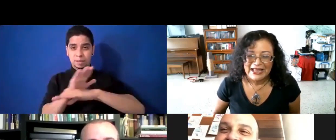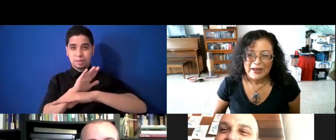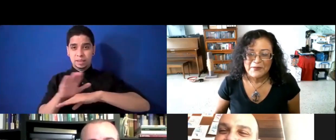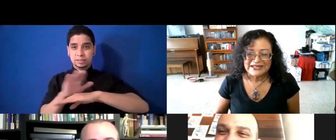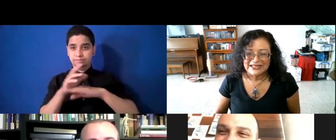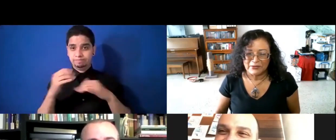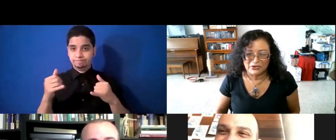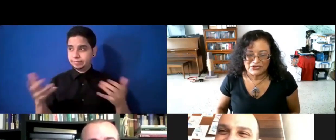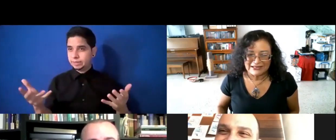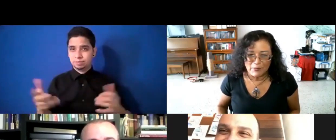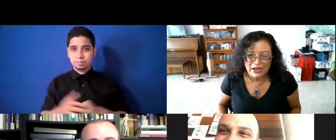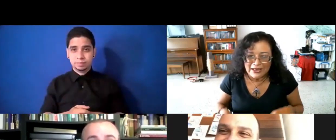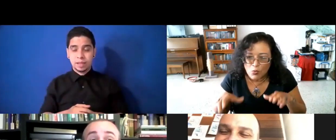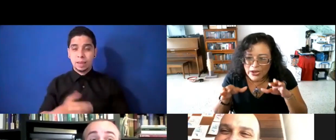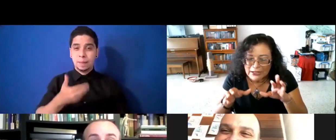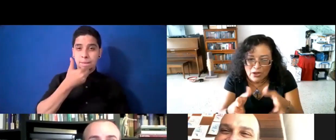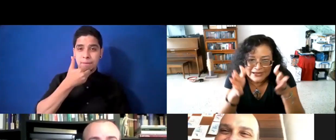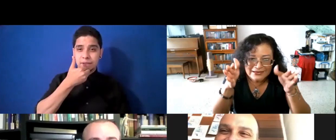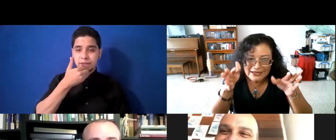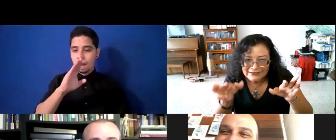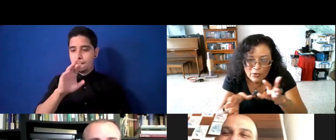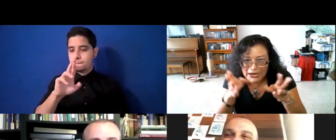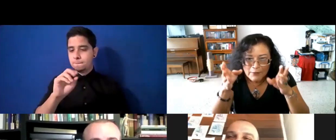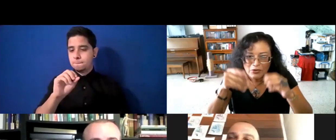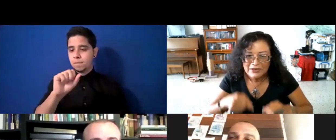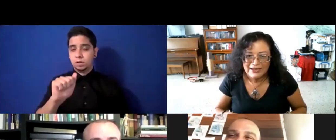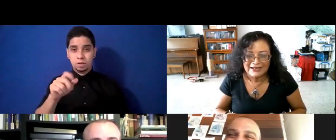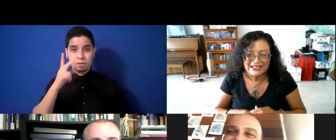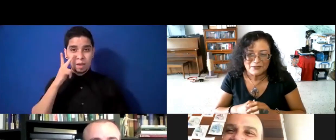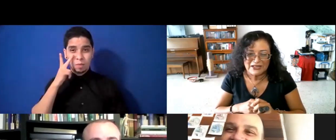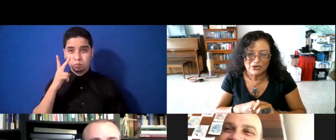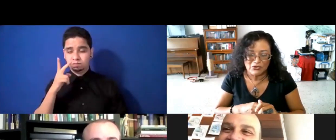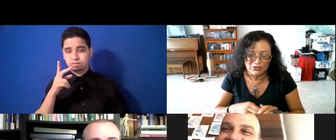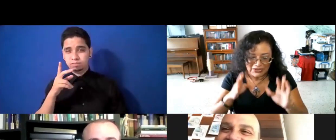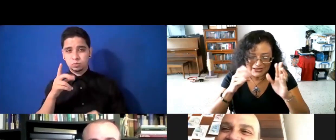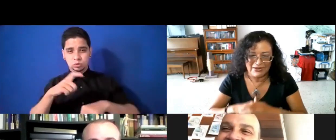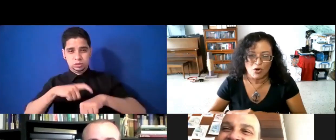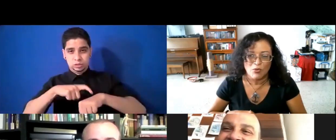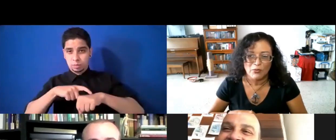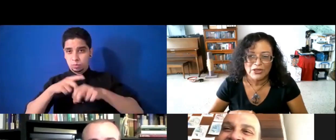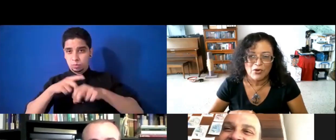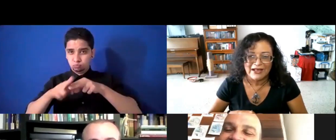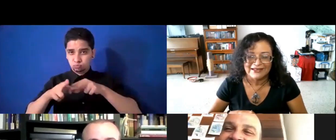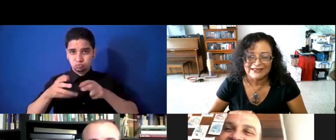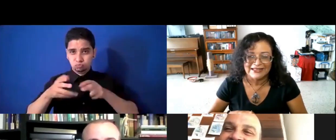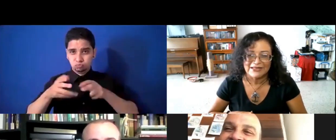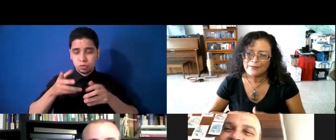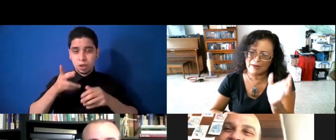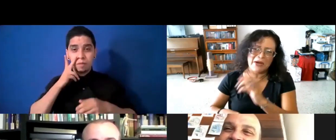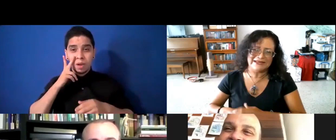En Pizzabrosa. Estamos en ahí un huequito a ver si logramos en ese espacio ver cómo podemos hacer esta entrevista. Pero la vamos a